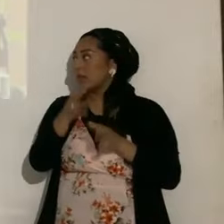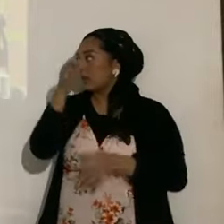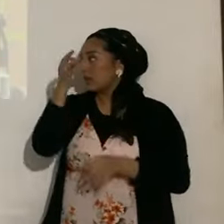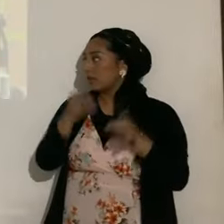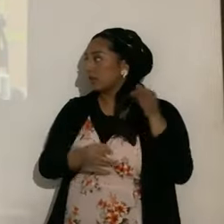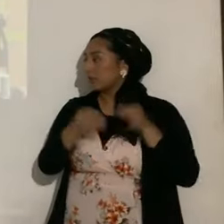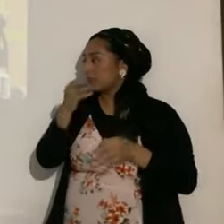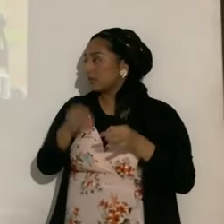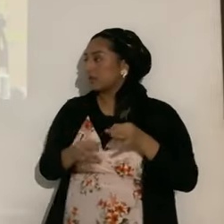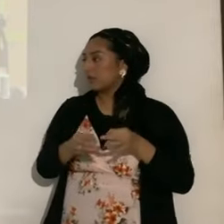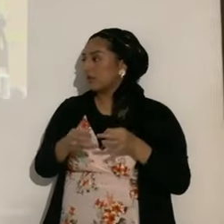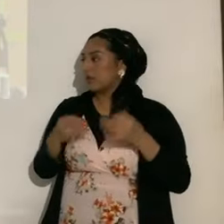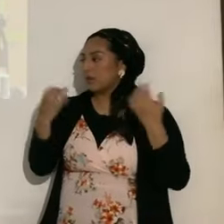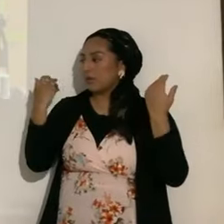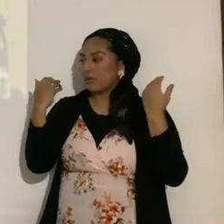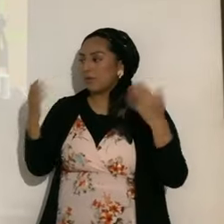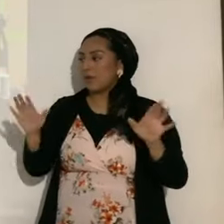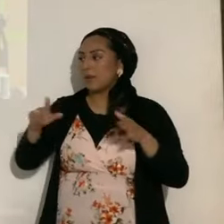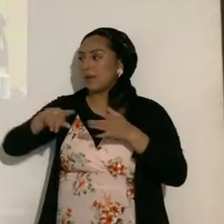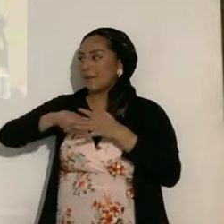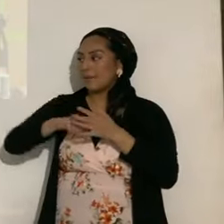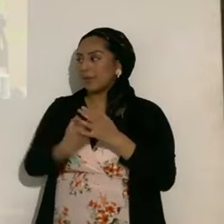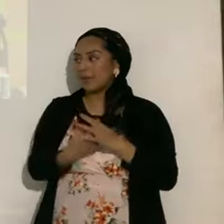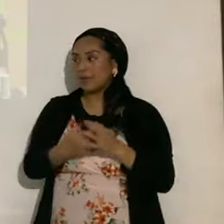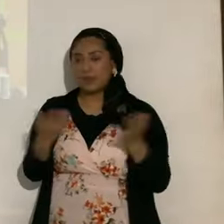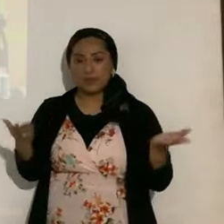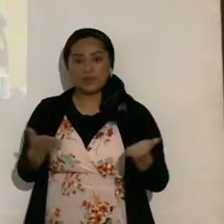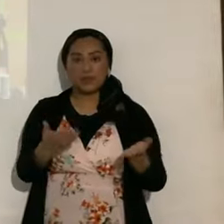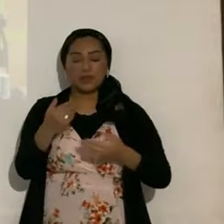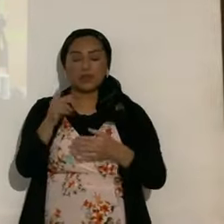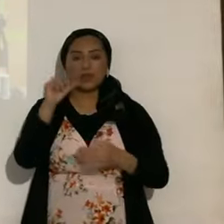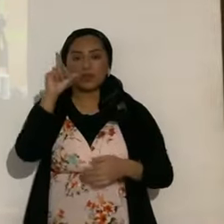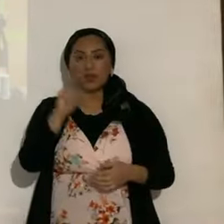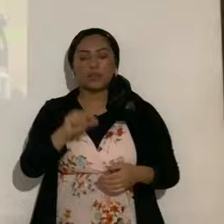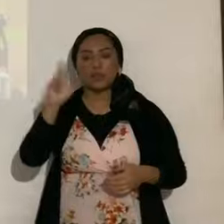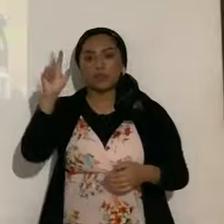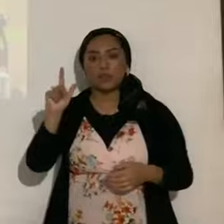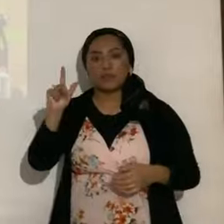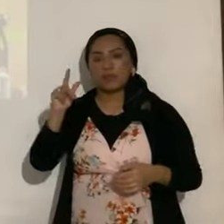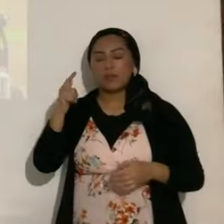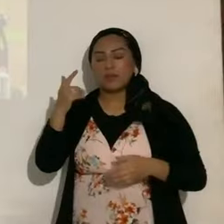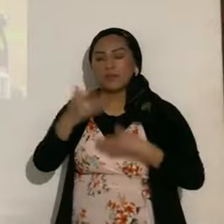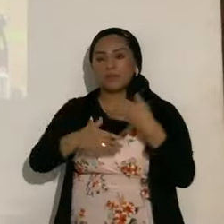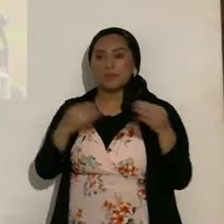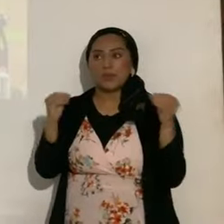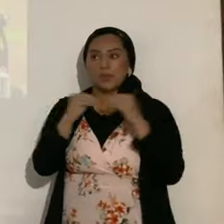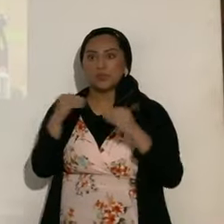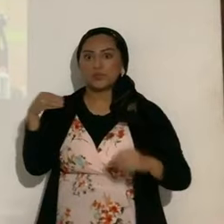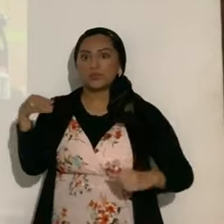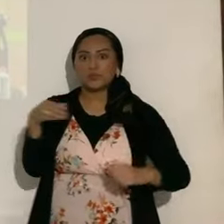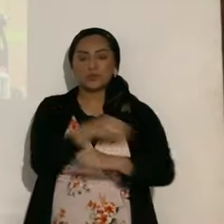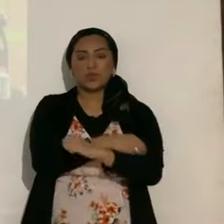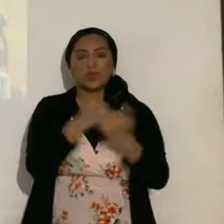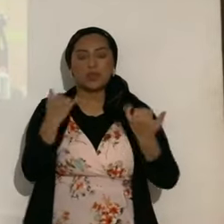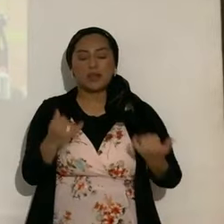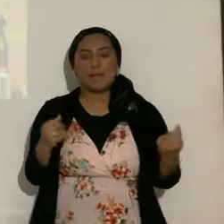ya ha iniciado, y en ese 2023, ya va a arreciar, más, arreciará más,